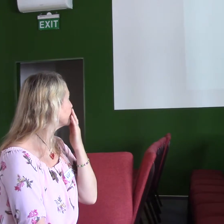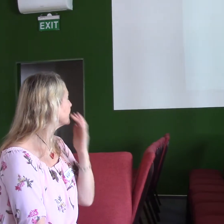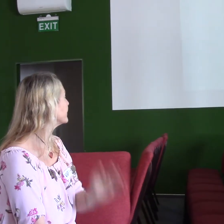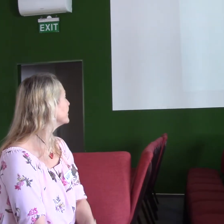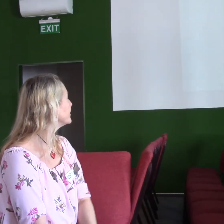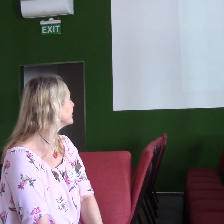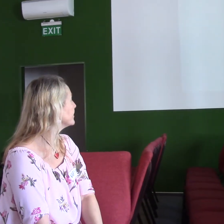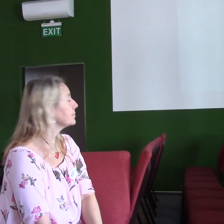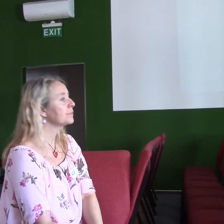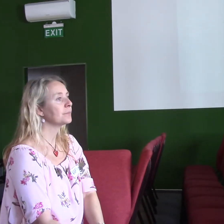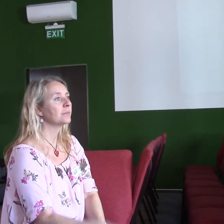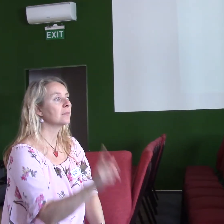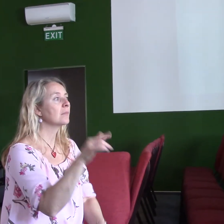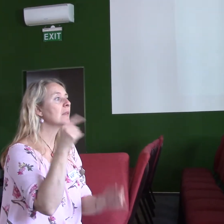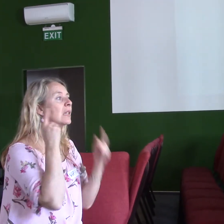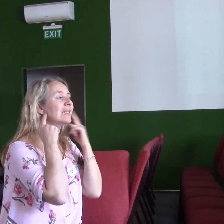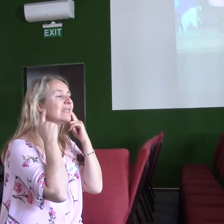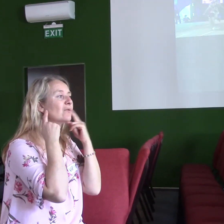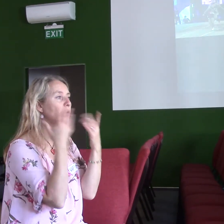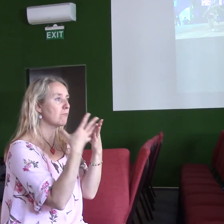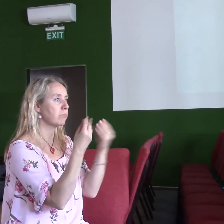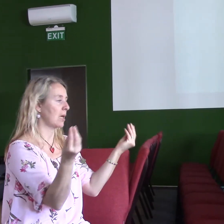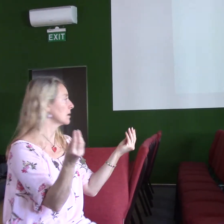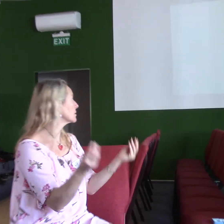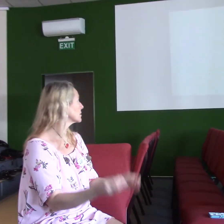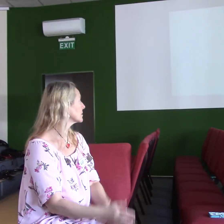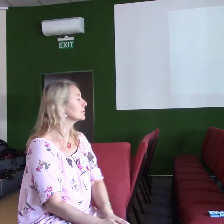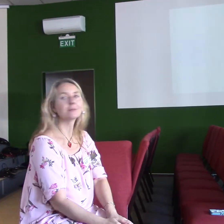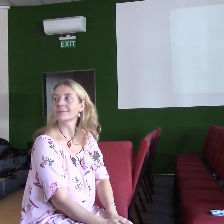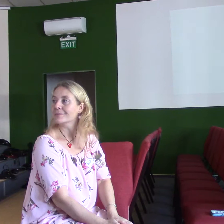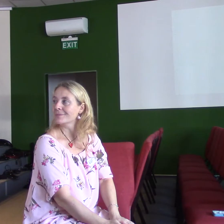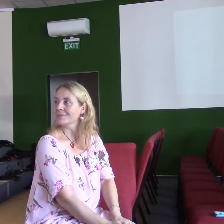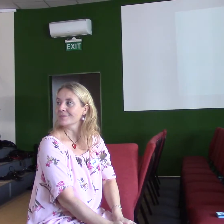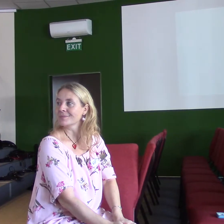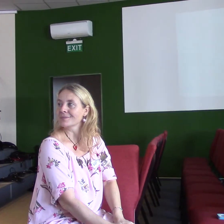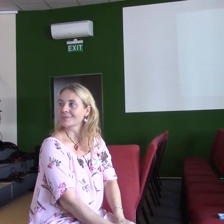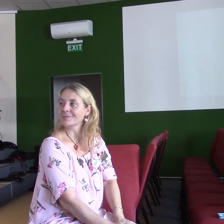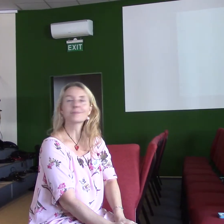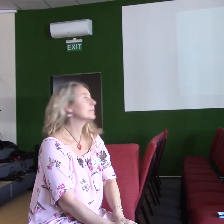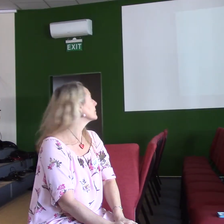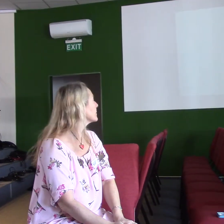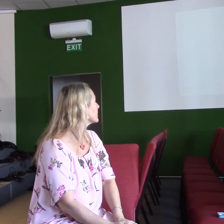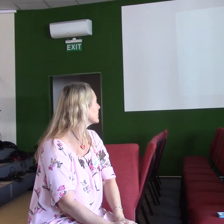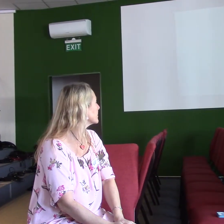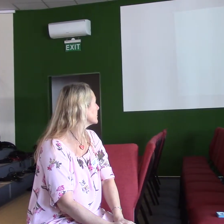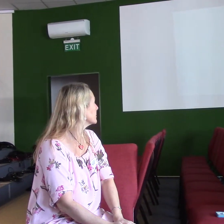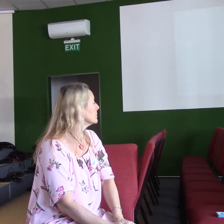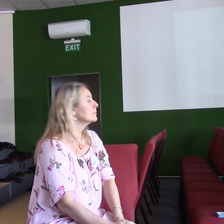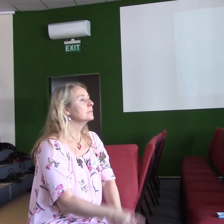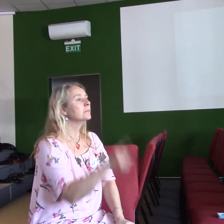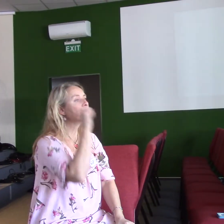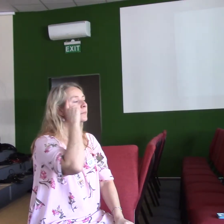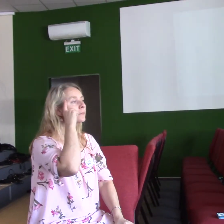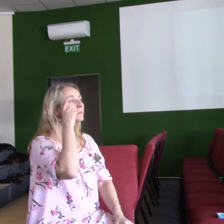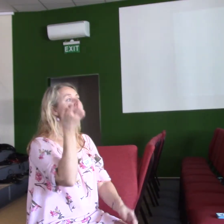Toto video není se zvukem, nebojte se. Nevím teďka se chudáci zvukaři vidět, než nefunguje zvuk. A je to o tom,